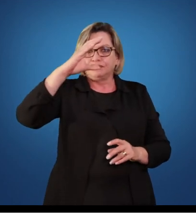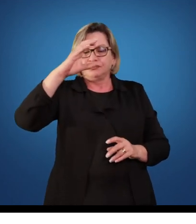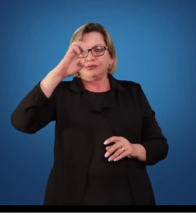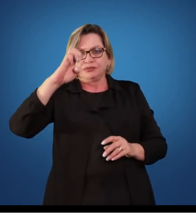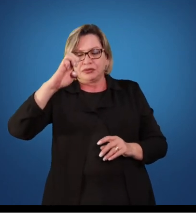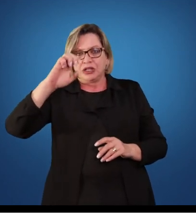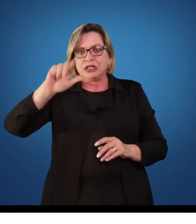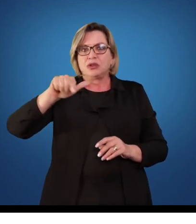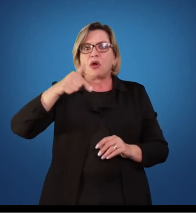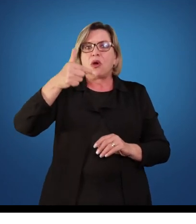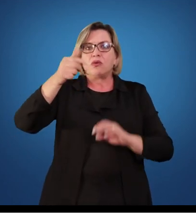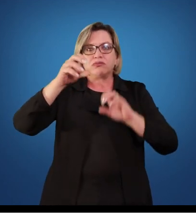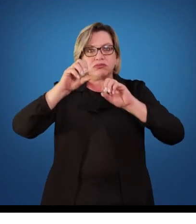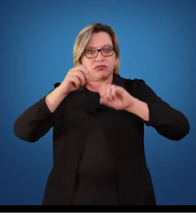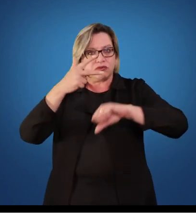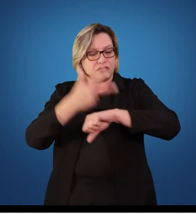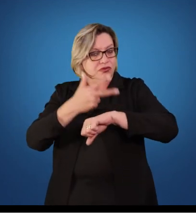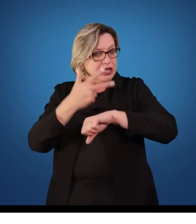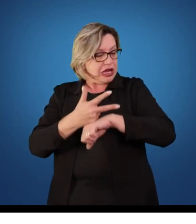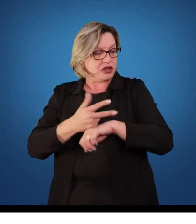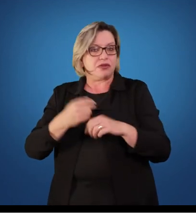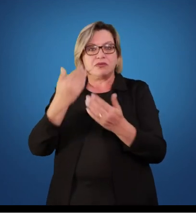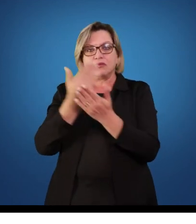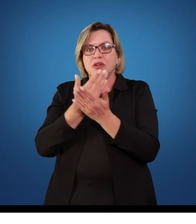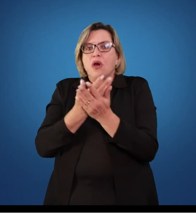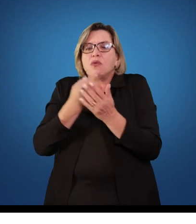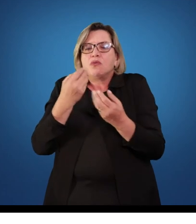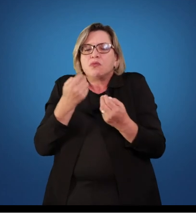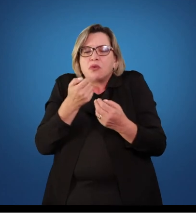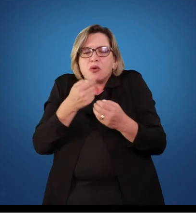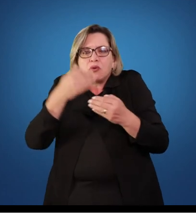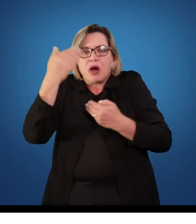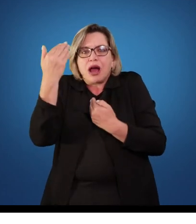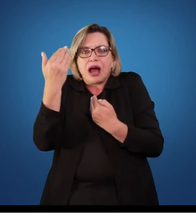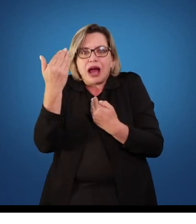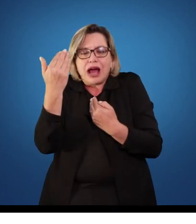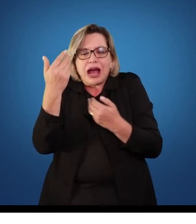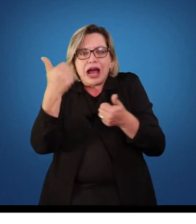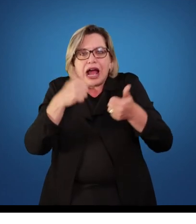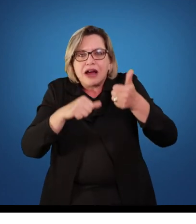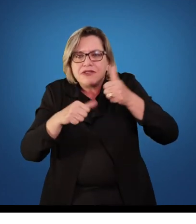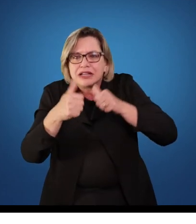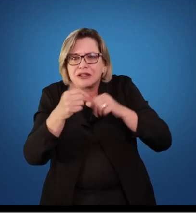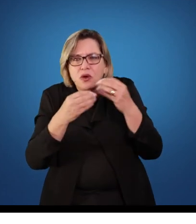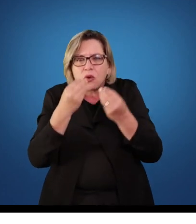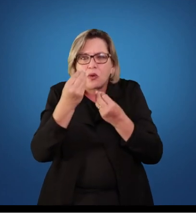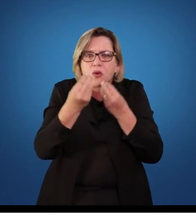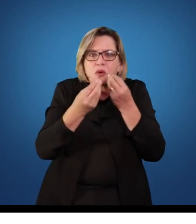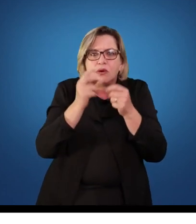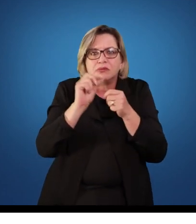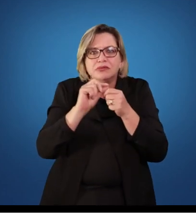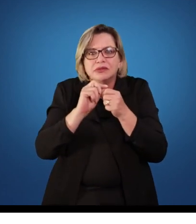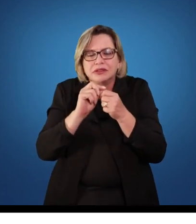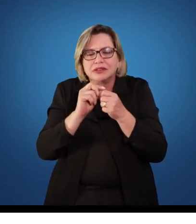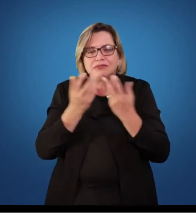um pouquinho sobre o processo avaliativo. Como nós avaliamos nas aulas de educação física, como avaliar, por que